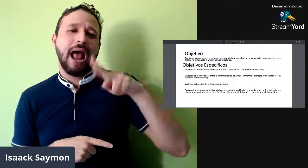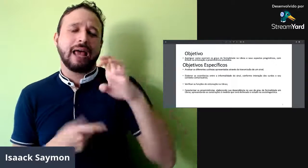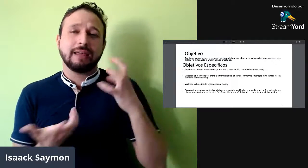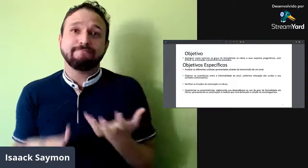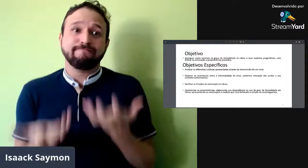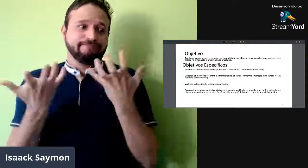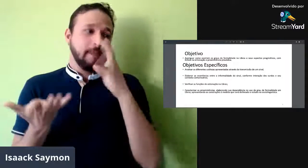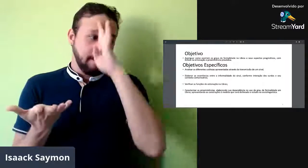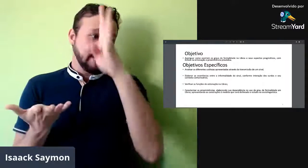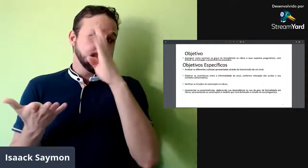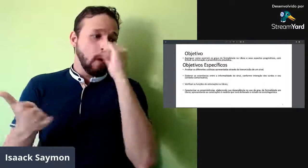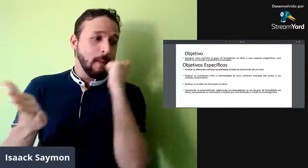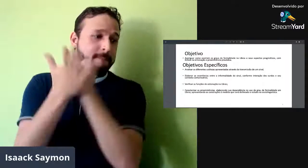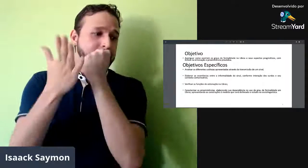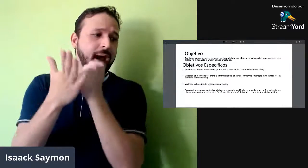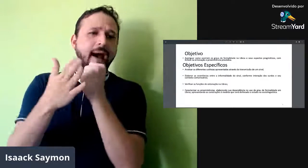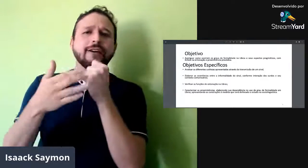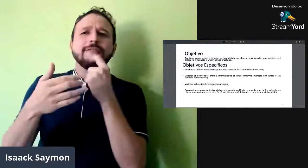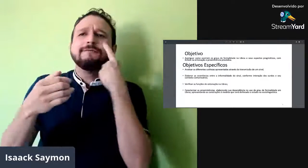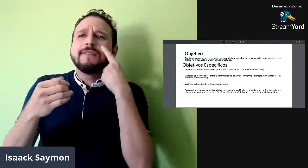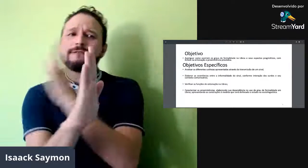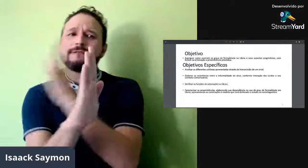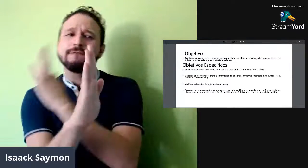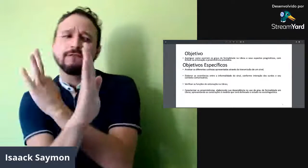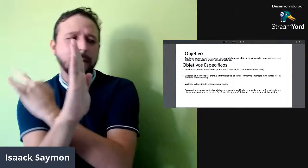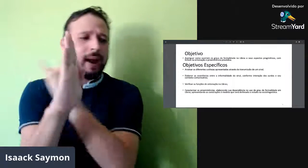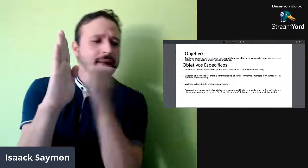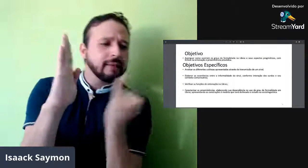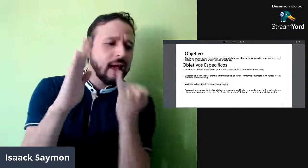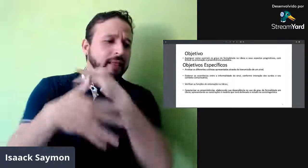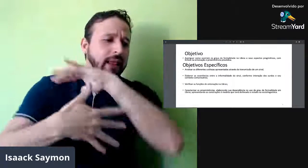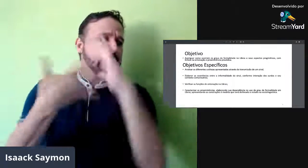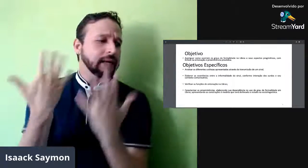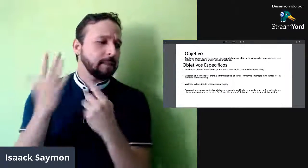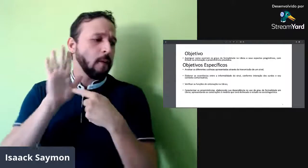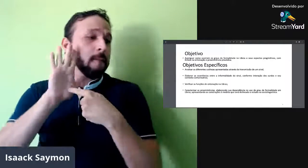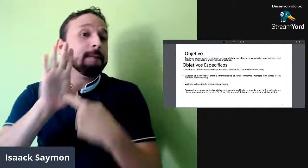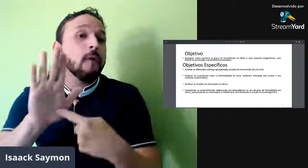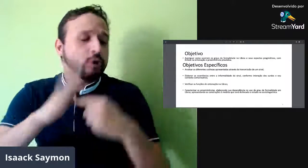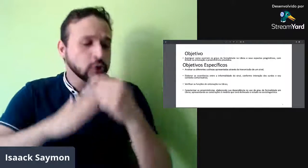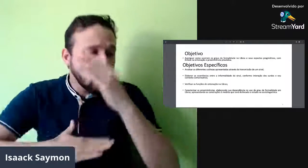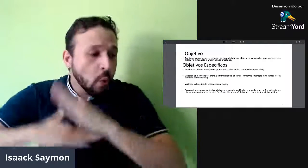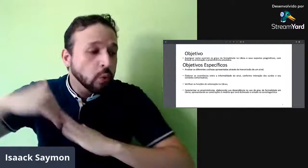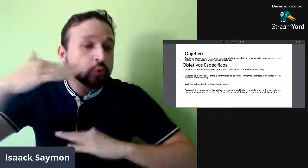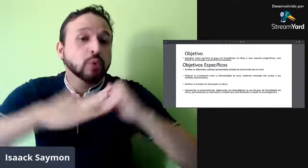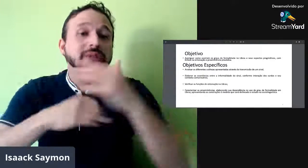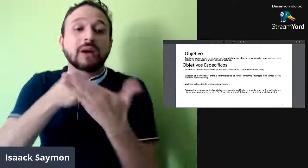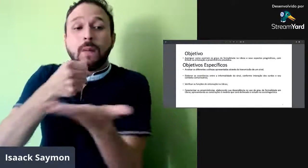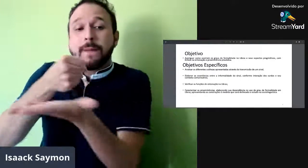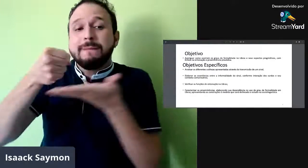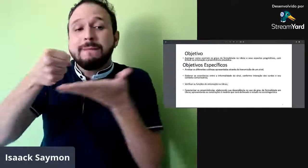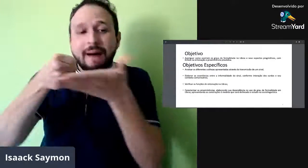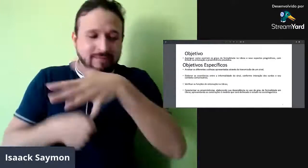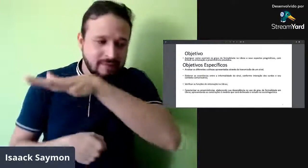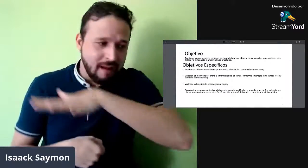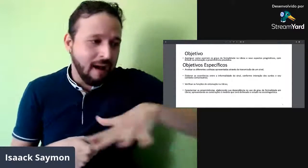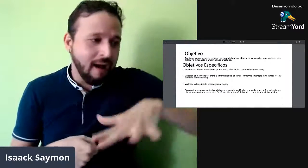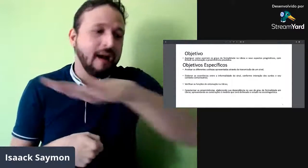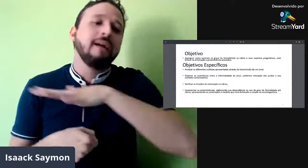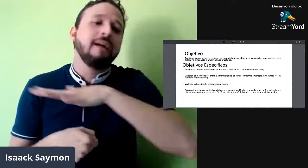proeminência, vendo a dependência no grau da formalidade, em Libras,